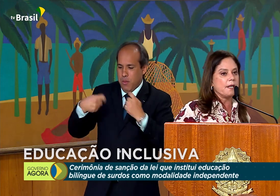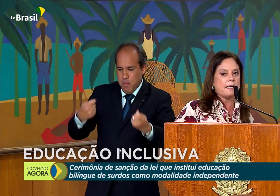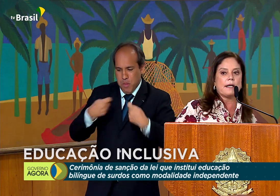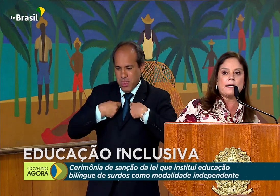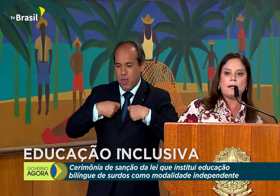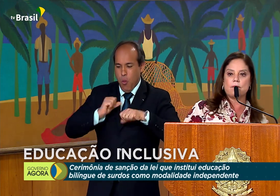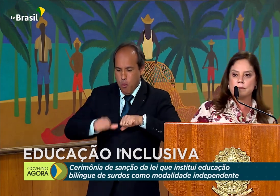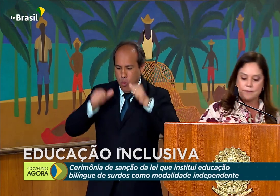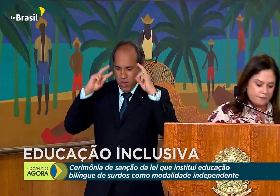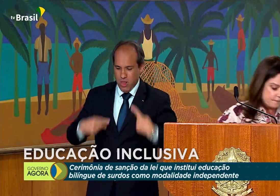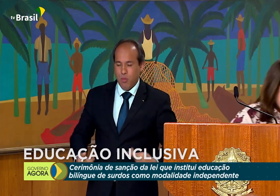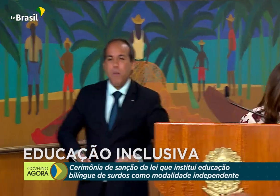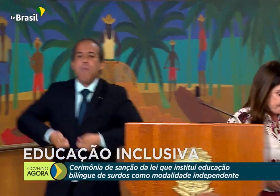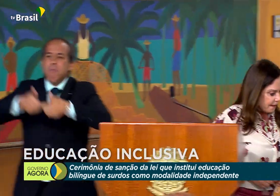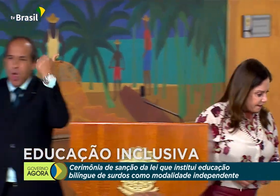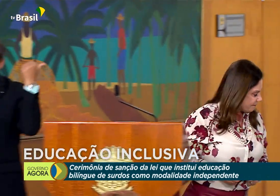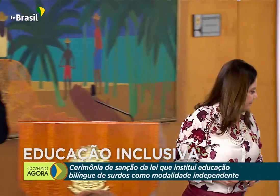obrigada a cada um. Obrigada.